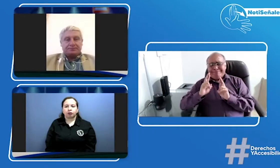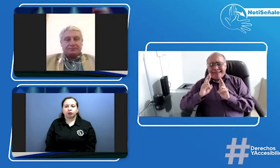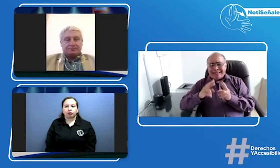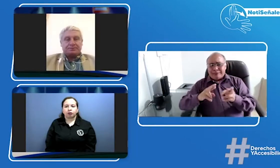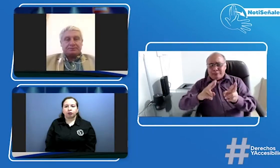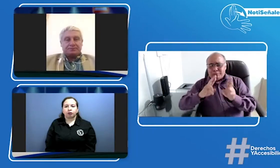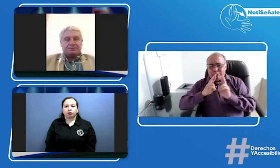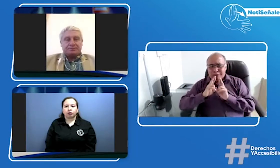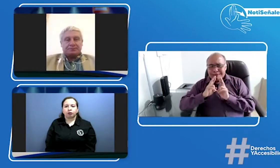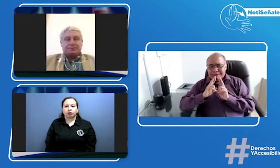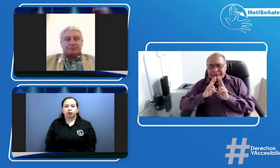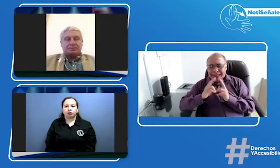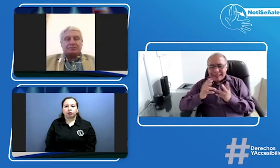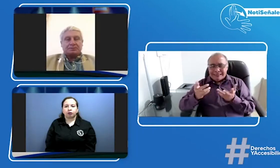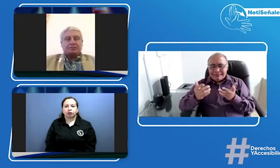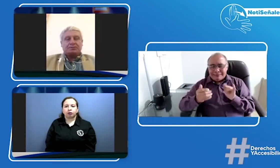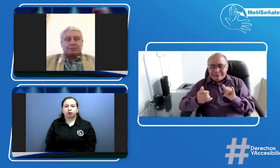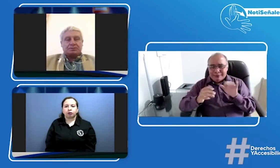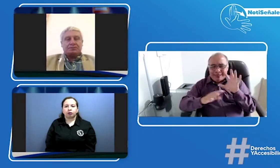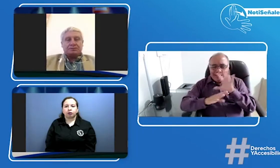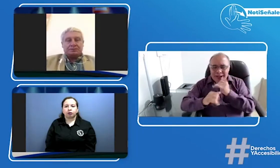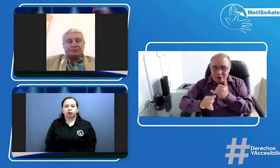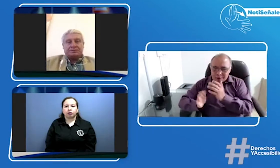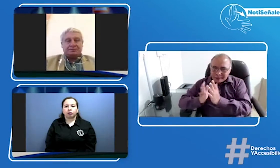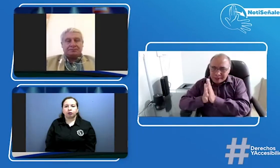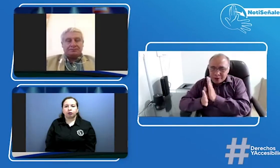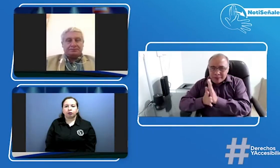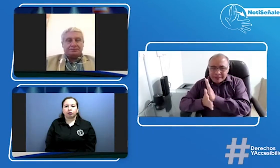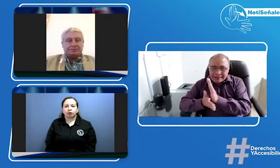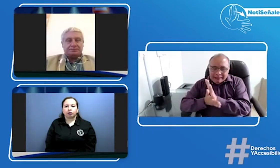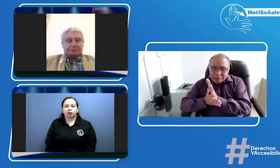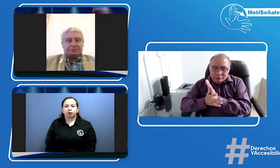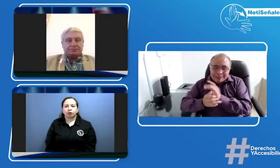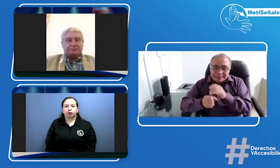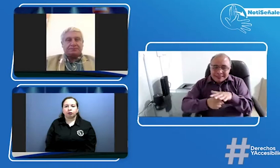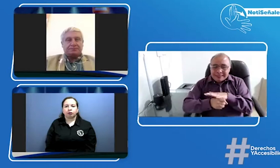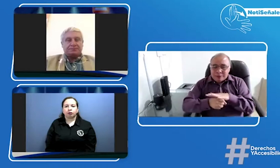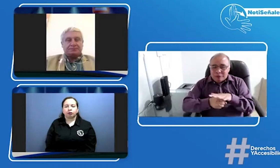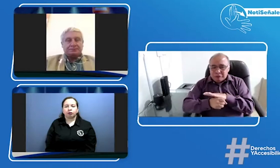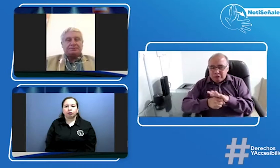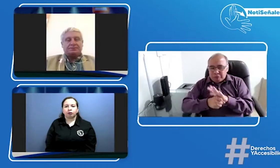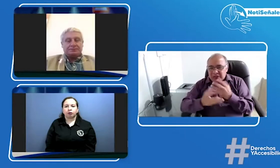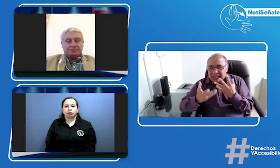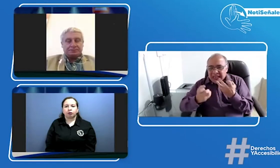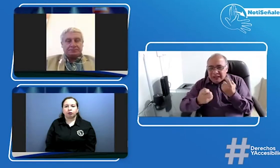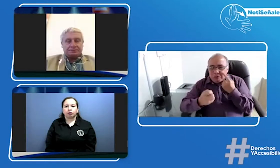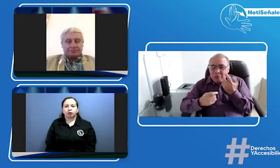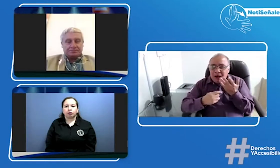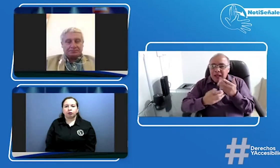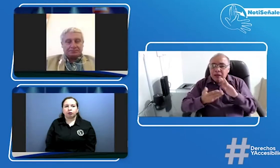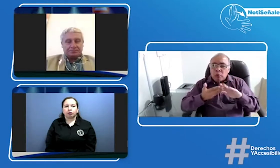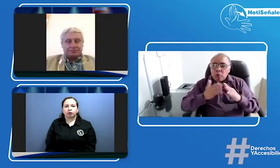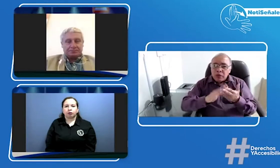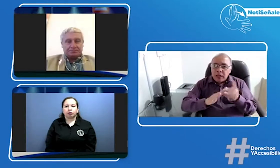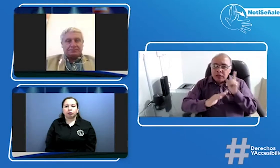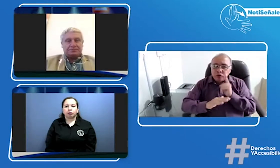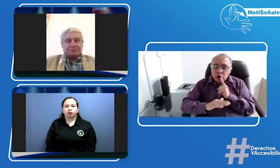CRC y la respuesta que me dieron pues no tenía nada que ver porque me comentaron fue otra cosa totalmente diferente